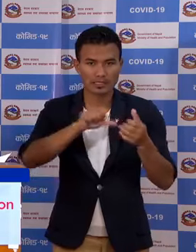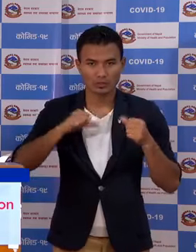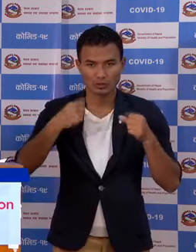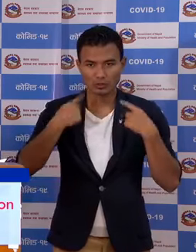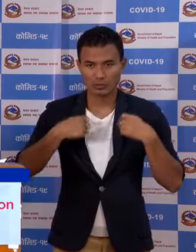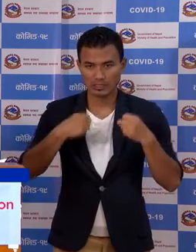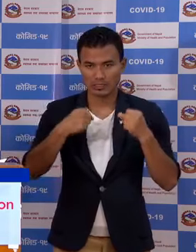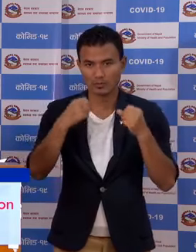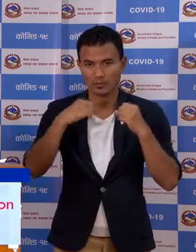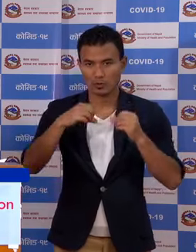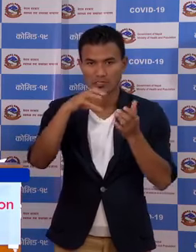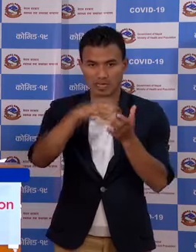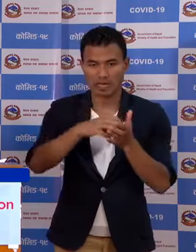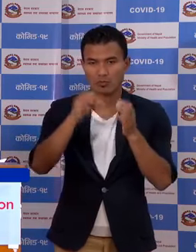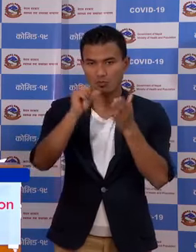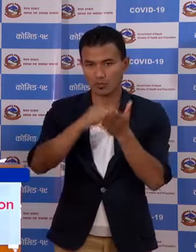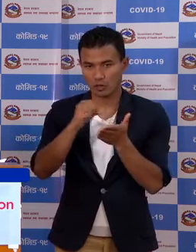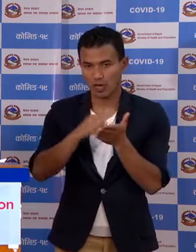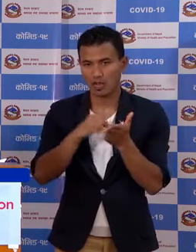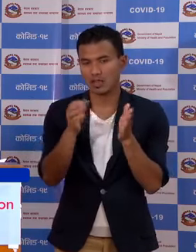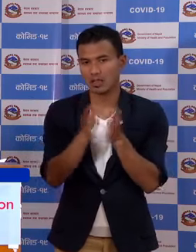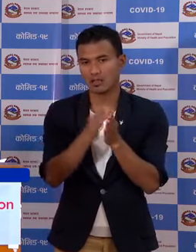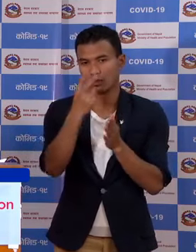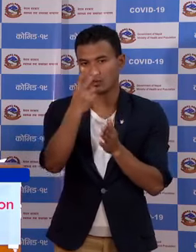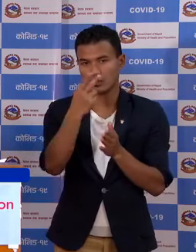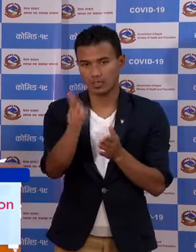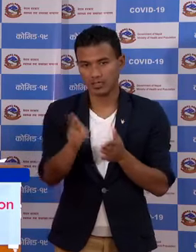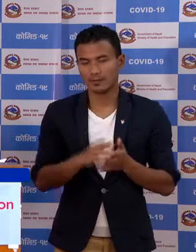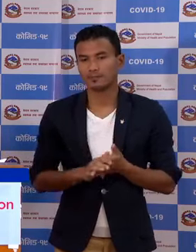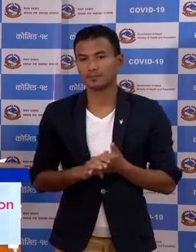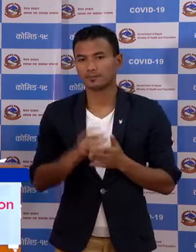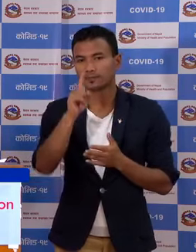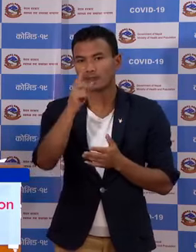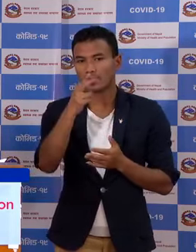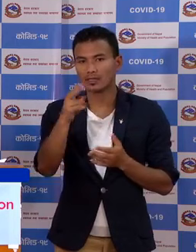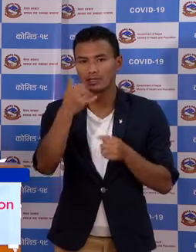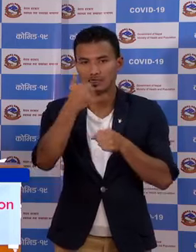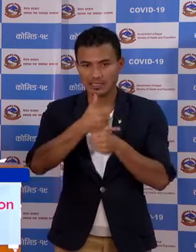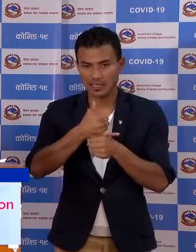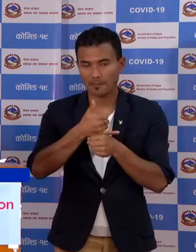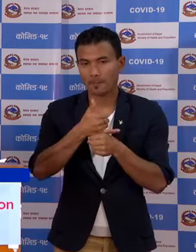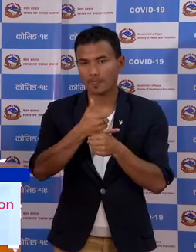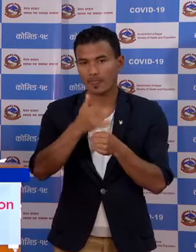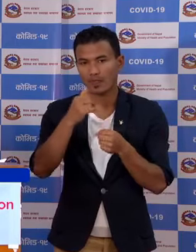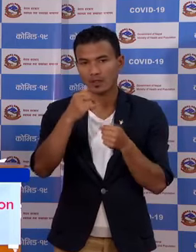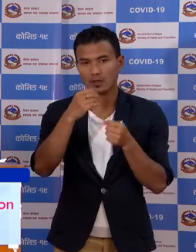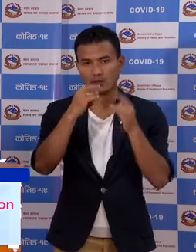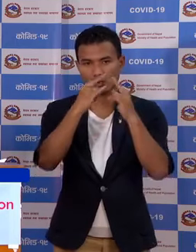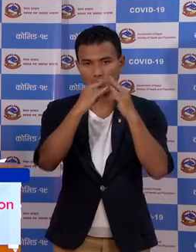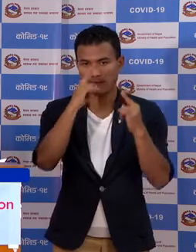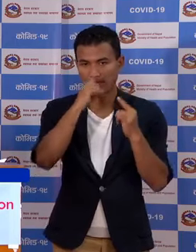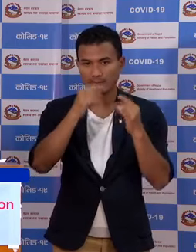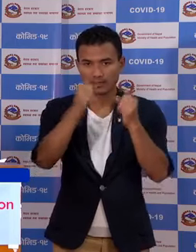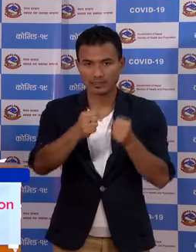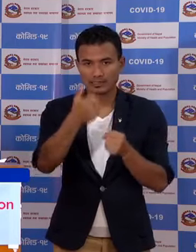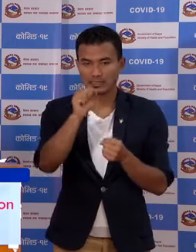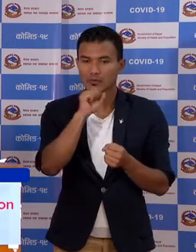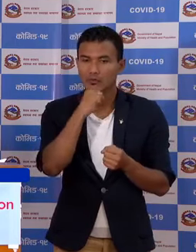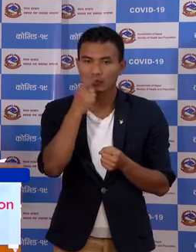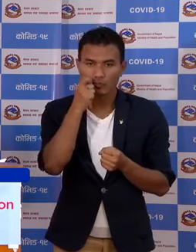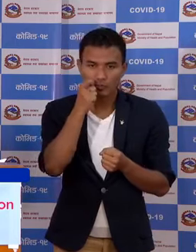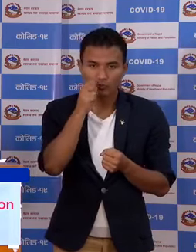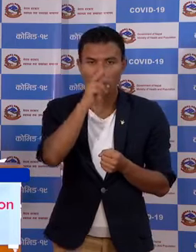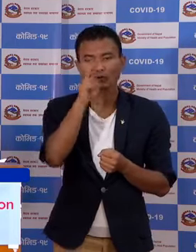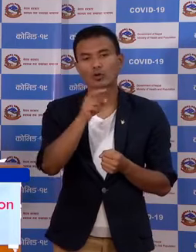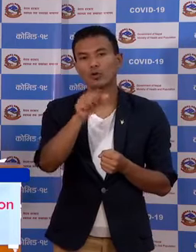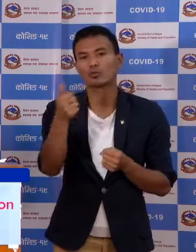जनुस्वास्त परियोक्साला पूखरा जम्मा दुई जना हुन्नुन्च एक जना स्यंग्जा क्वारिंटीन को 60 वर्षको पूरुश